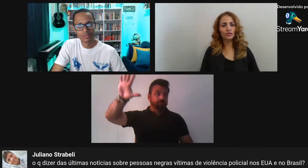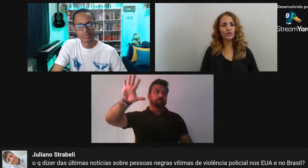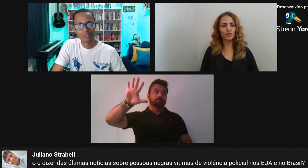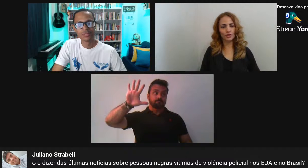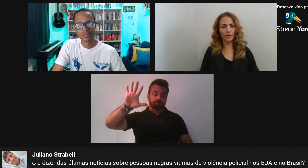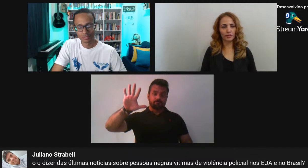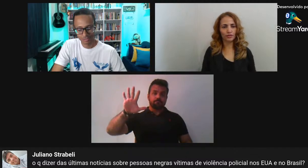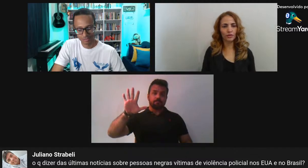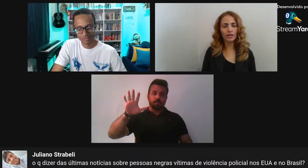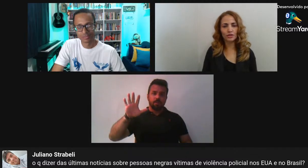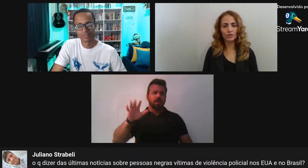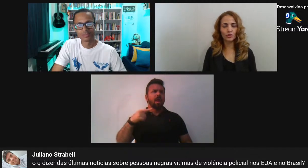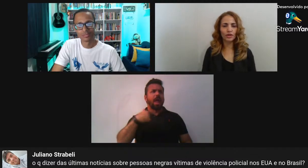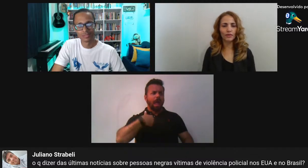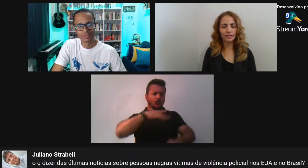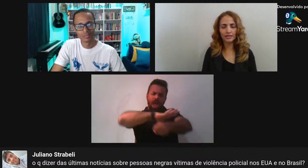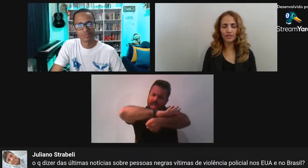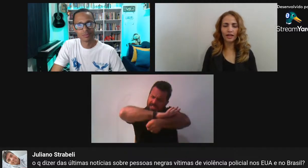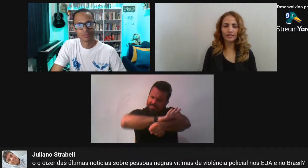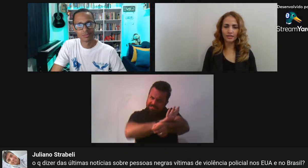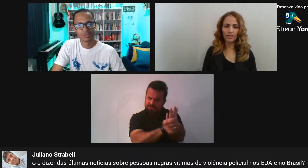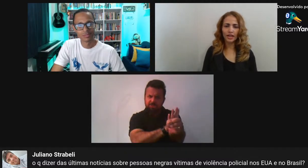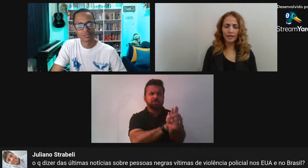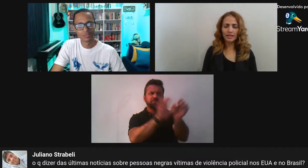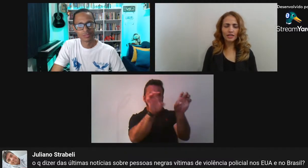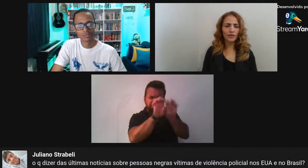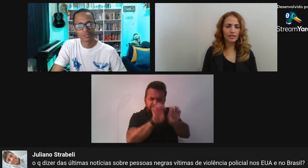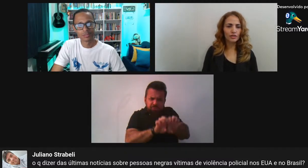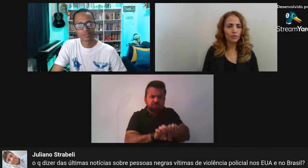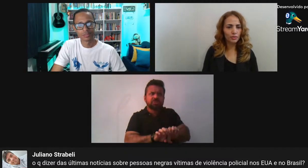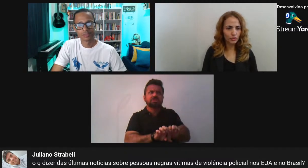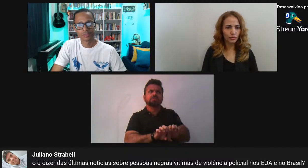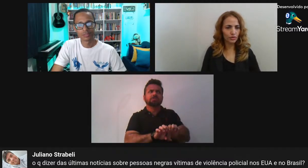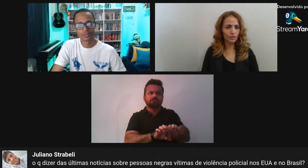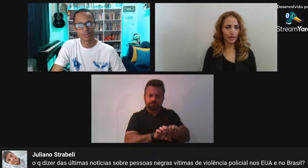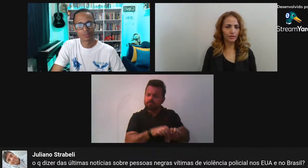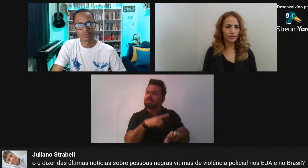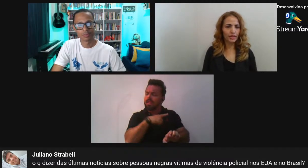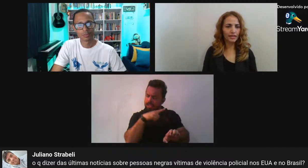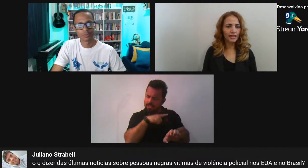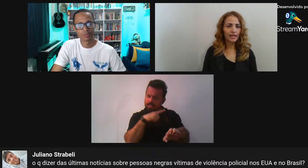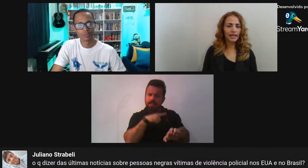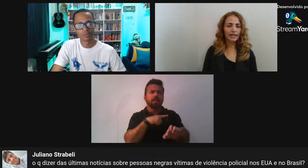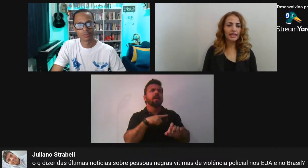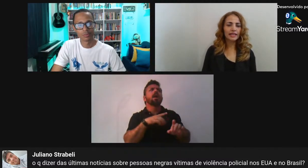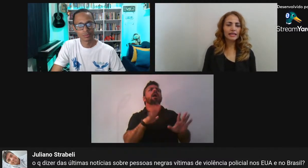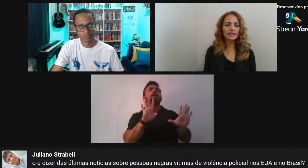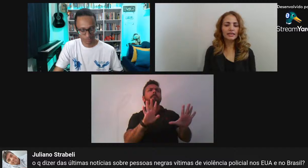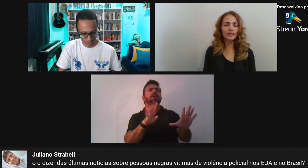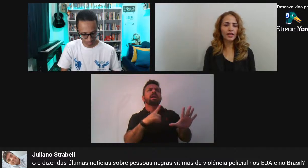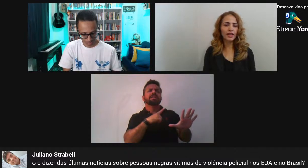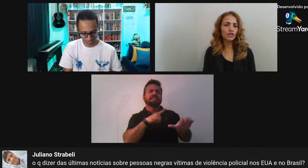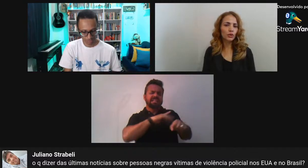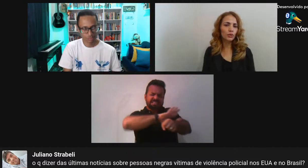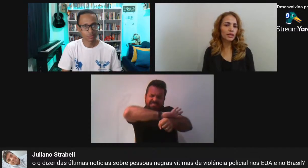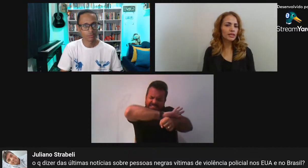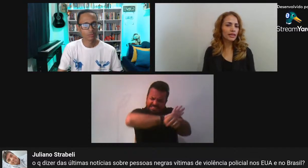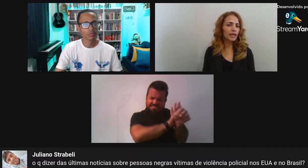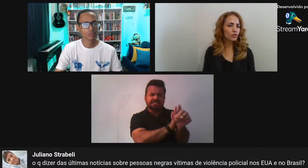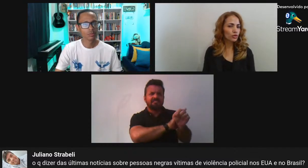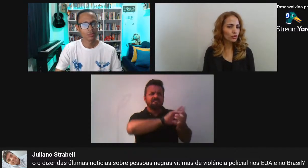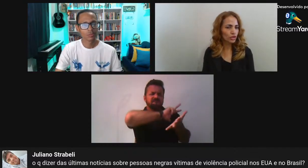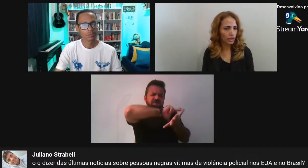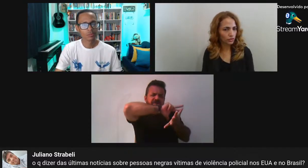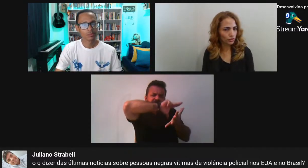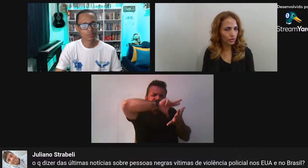Em todos os aspectos O racismo estrutural Ele existe? Ah, existe Mas ele é disfarçado Sobre muitos aspectos Ele tenta Na verdade Incluir